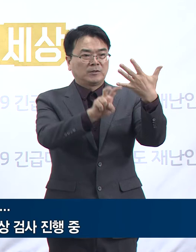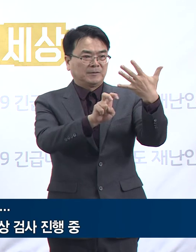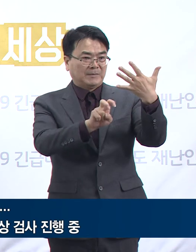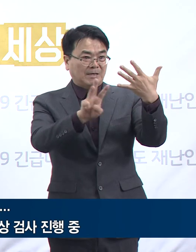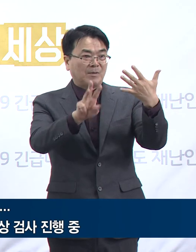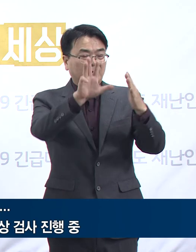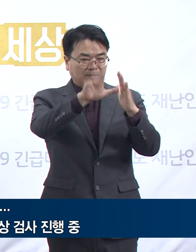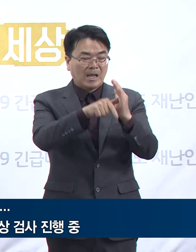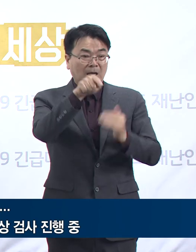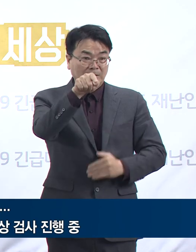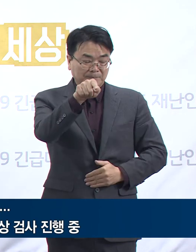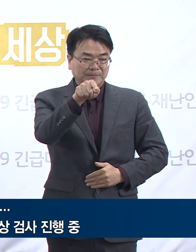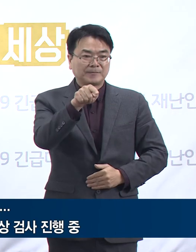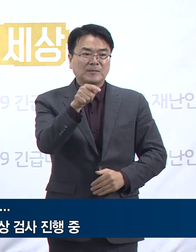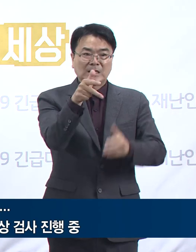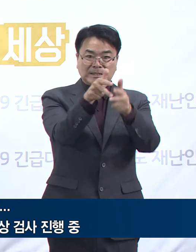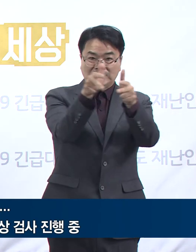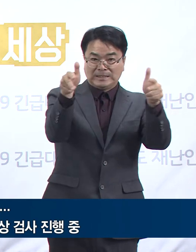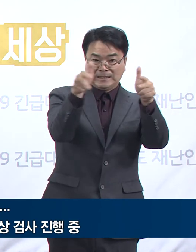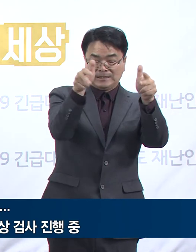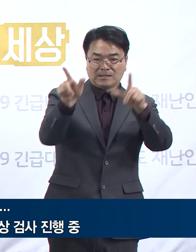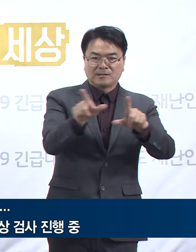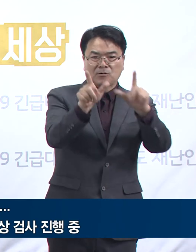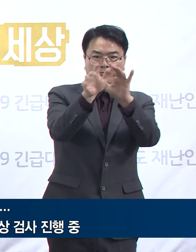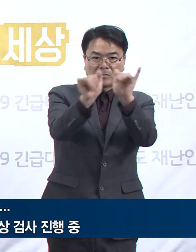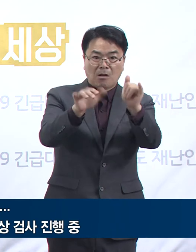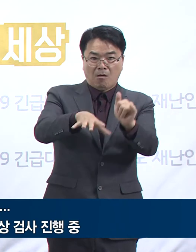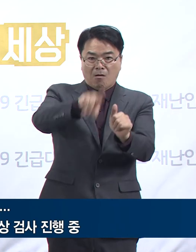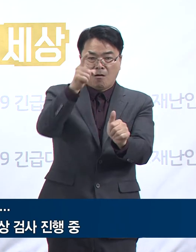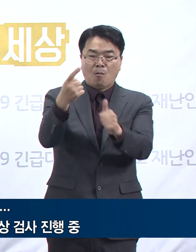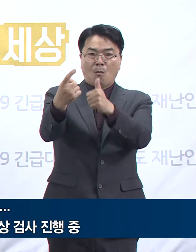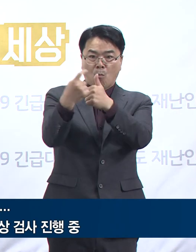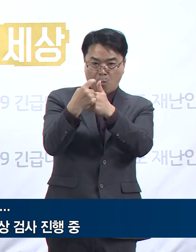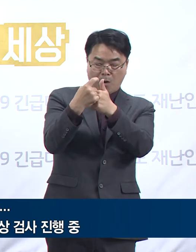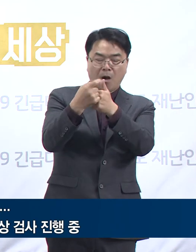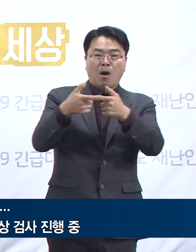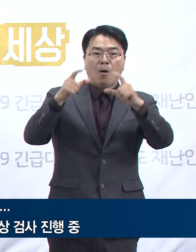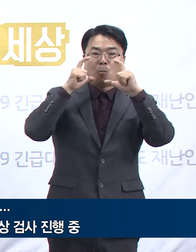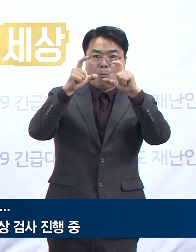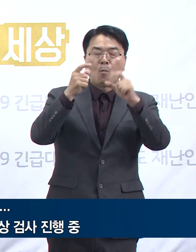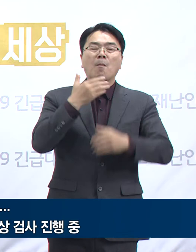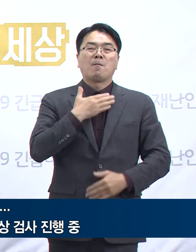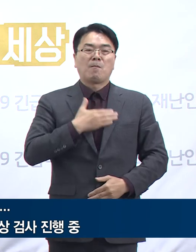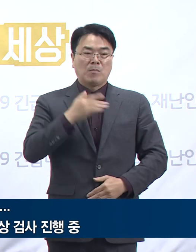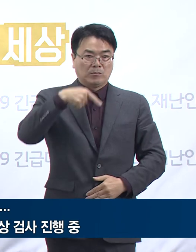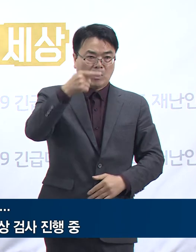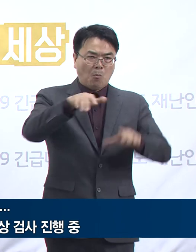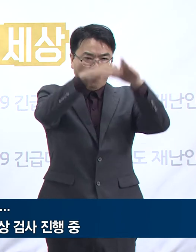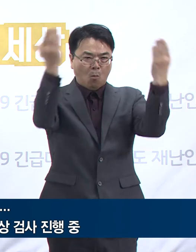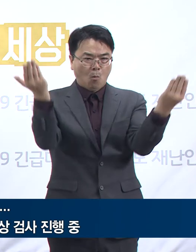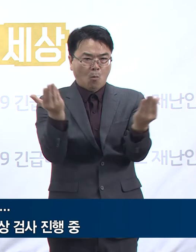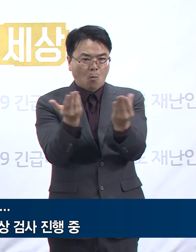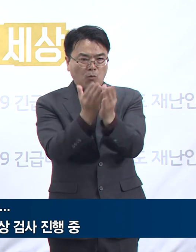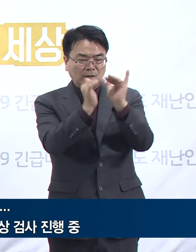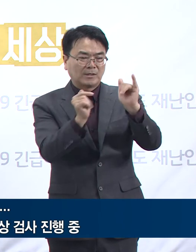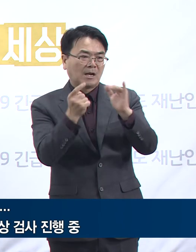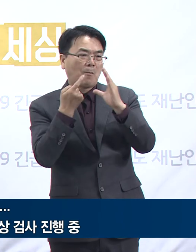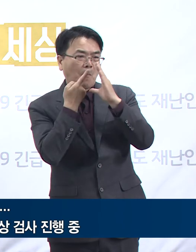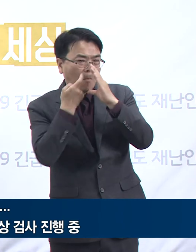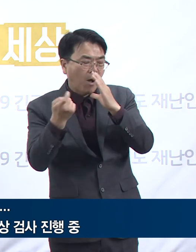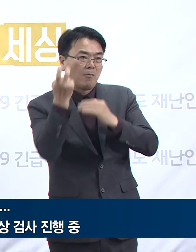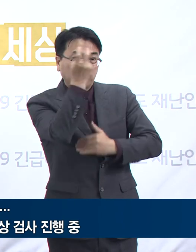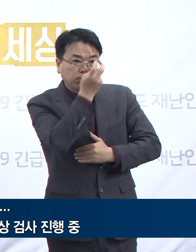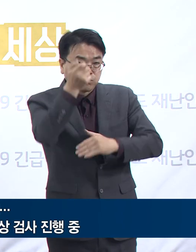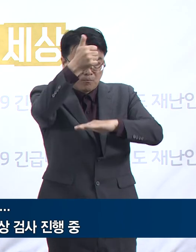해당 요양원의 7층 입소자가 처음으로 확진된 이후 실시한 전수검사를 통해서 동일층에 근무하는